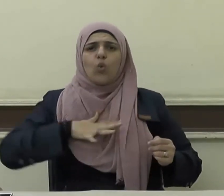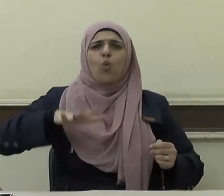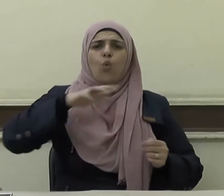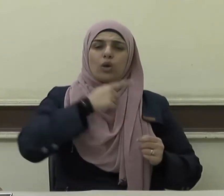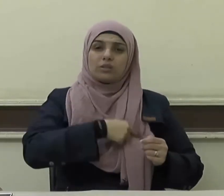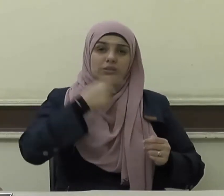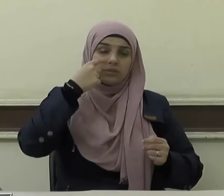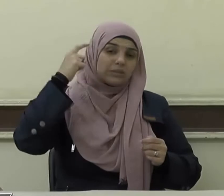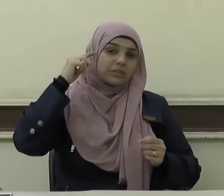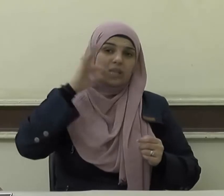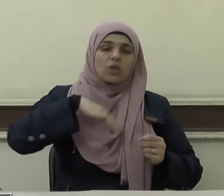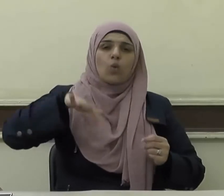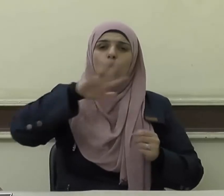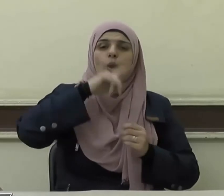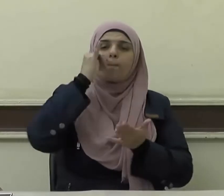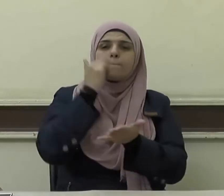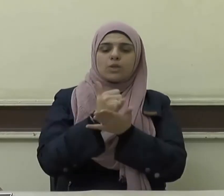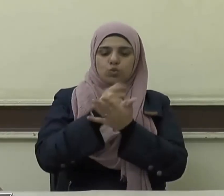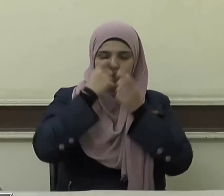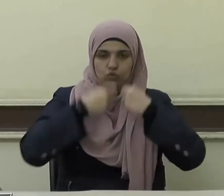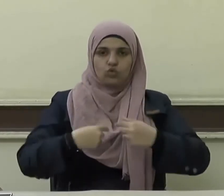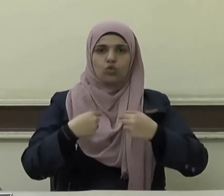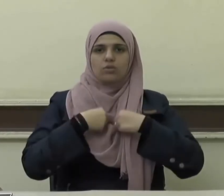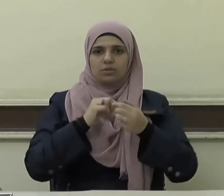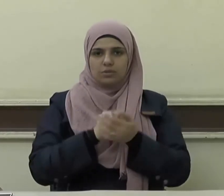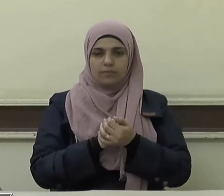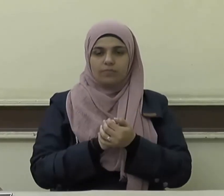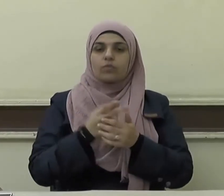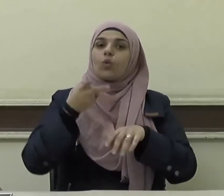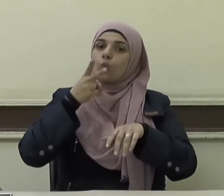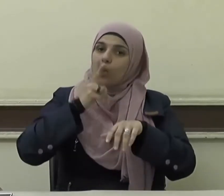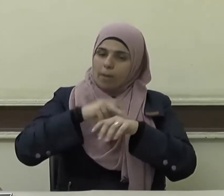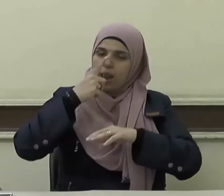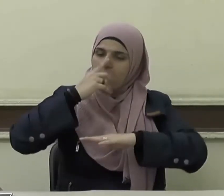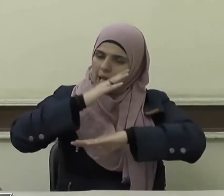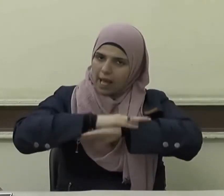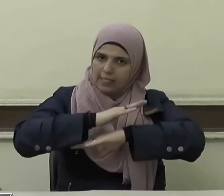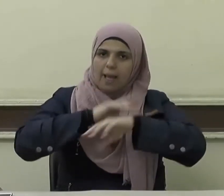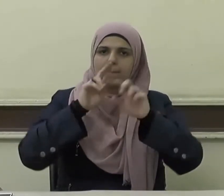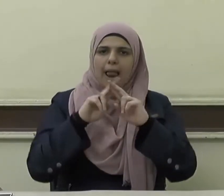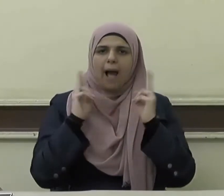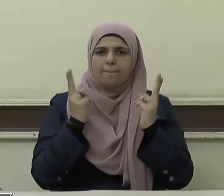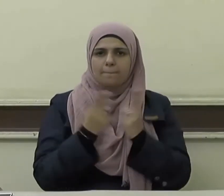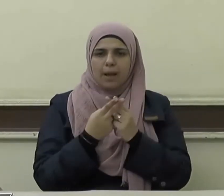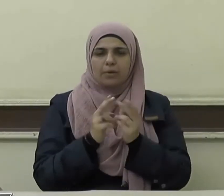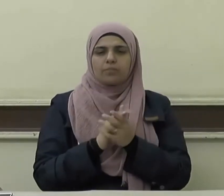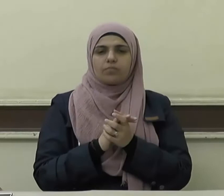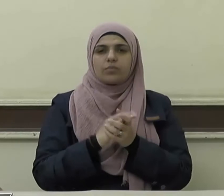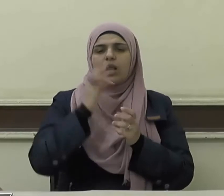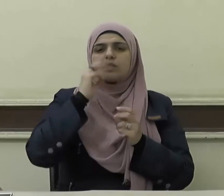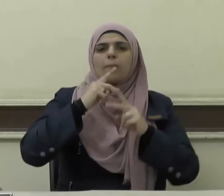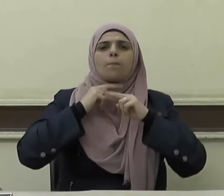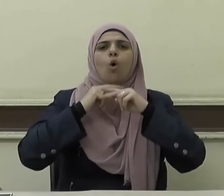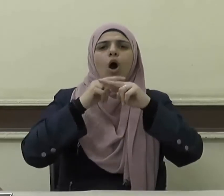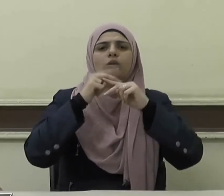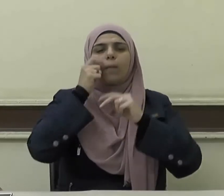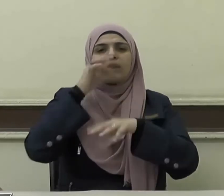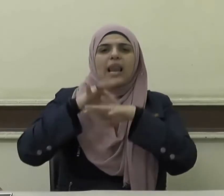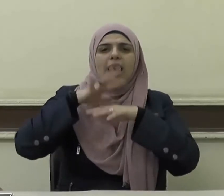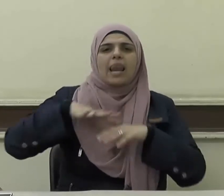أولئك كان عنه مسؤولا ومن الأداب العامة مخاطبة